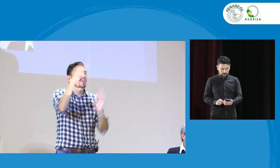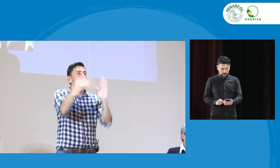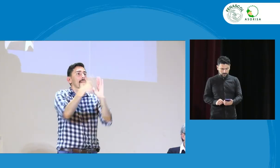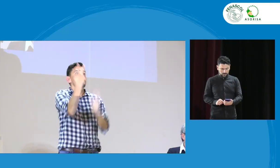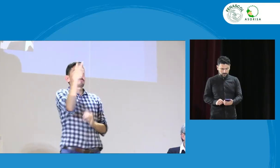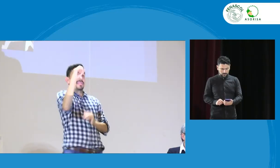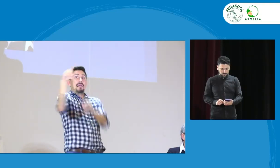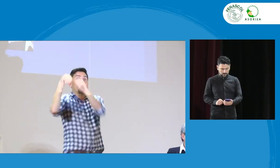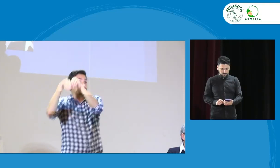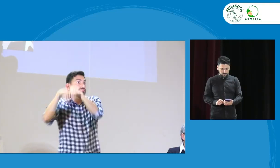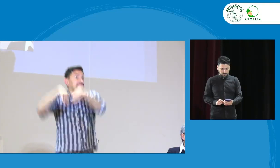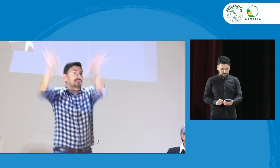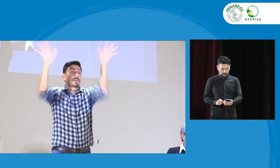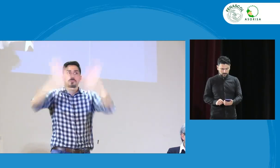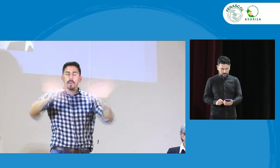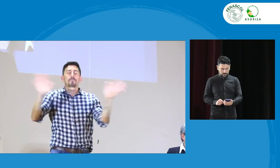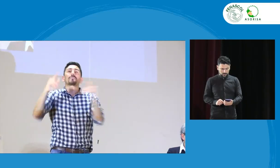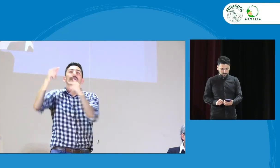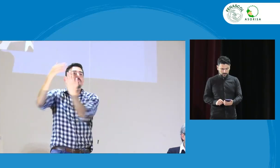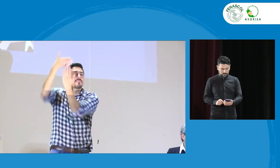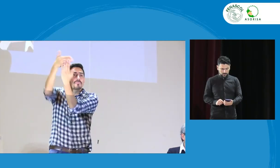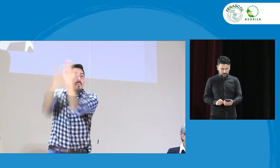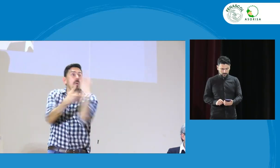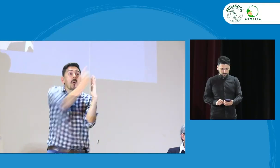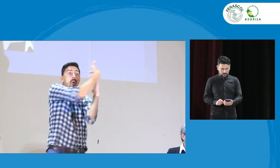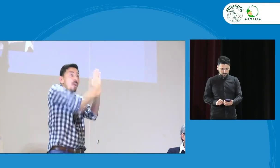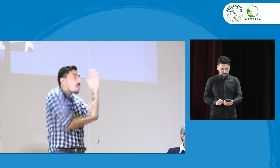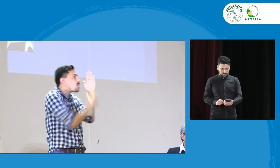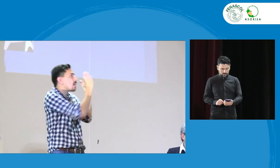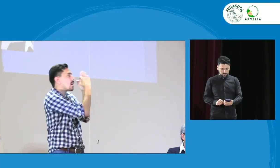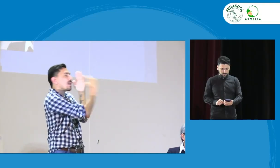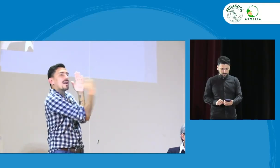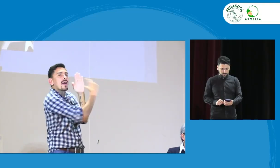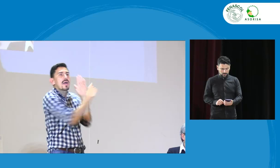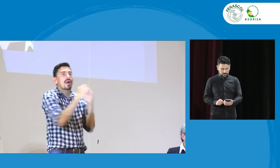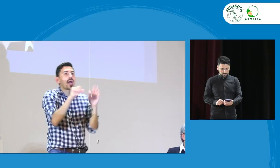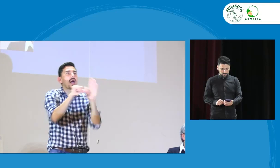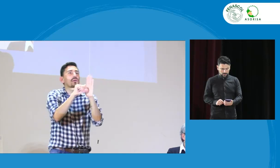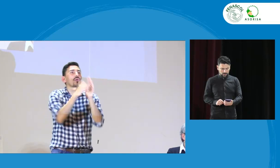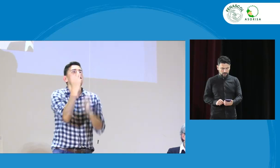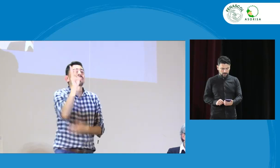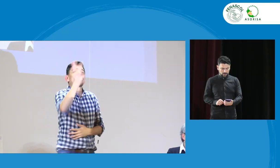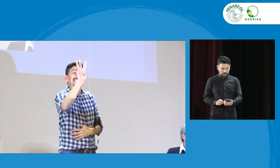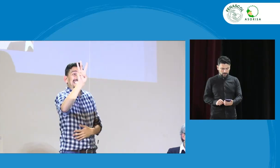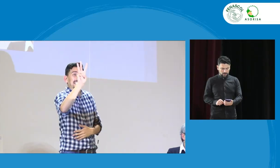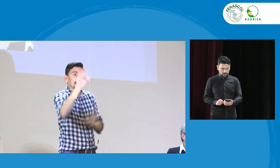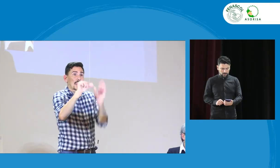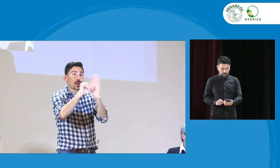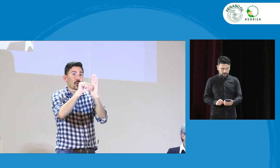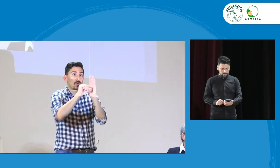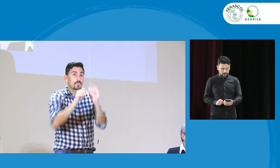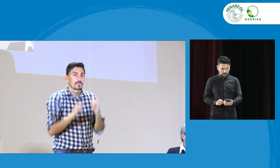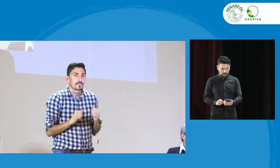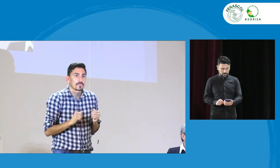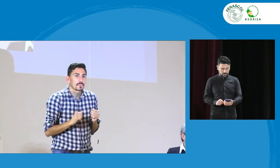que por fin ya se da la normatividad